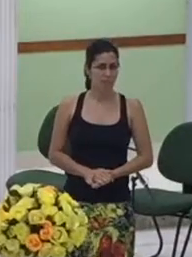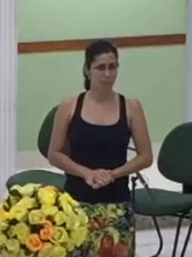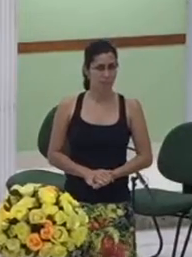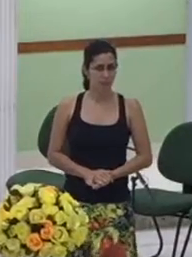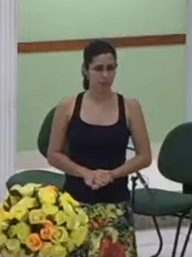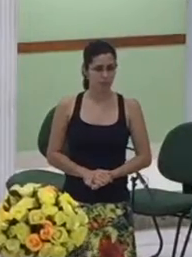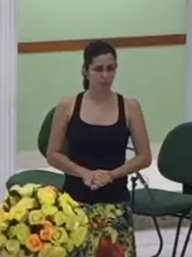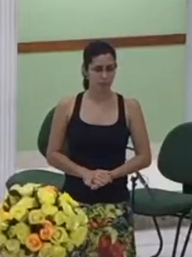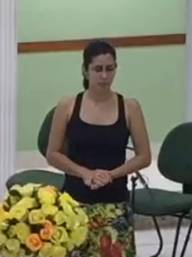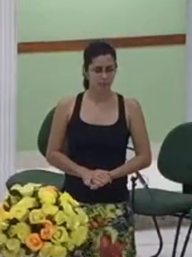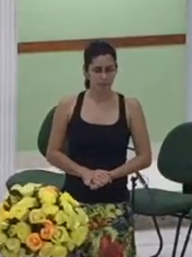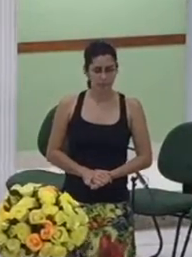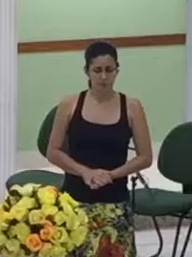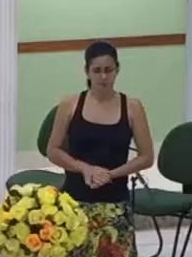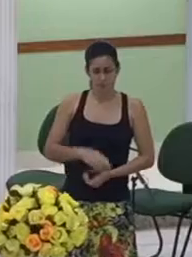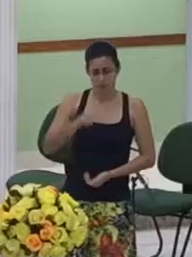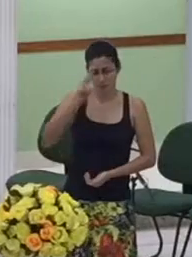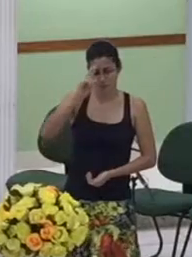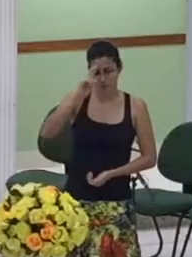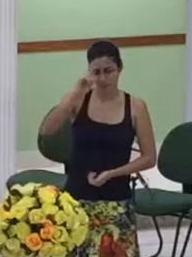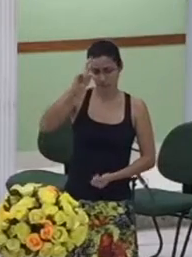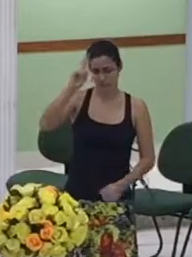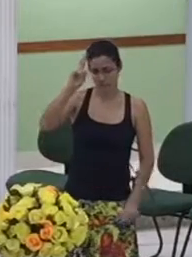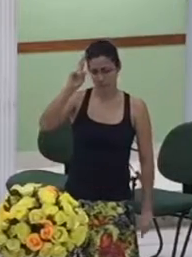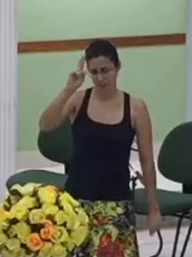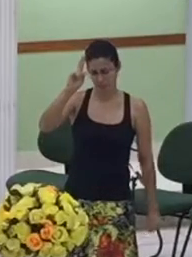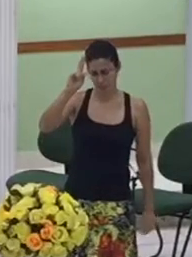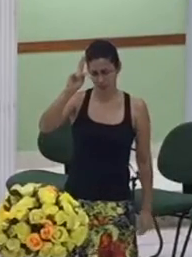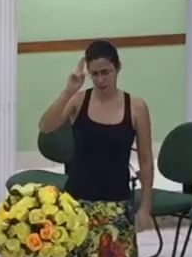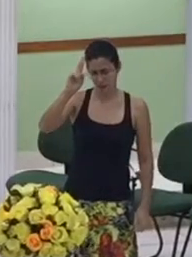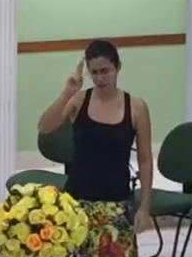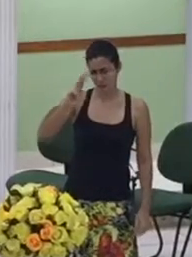senhor nós nos apresentamos diante de ti